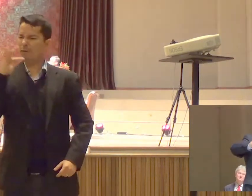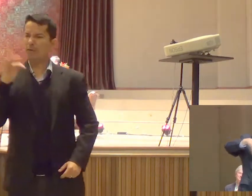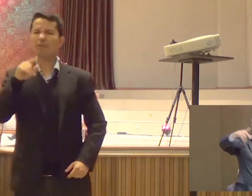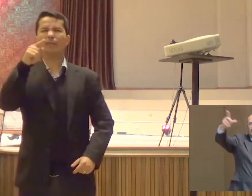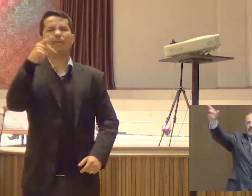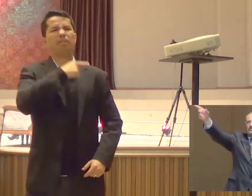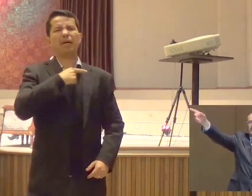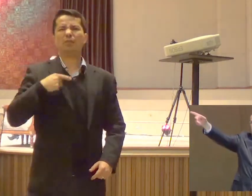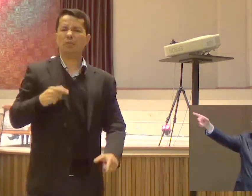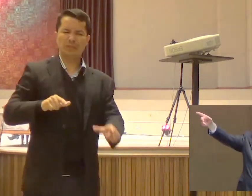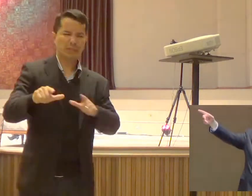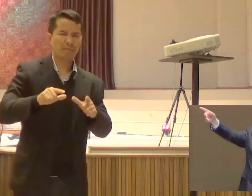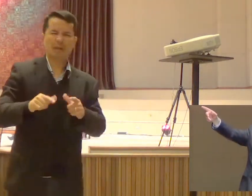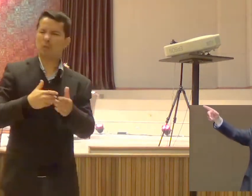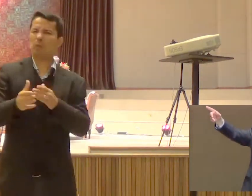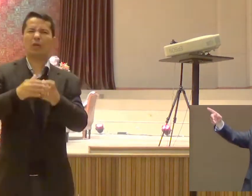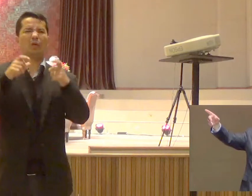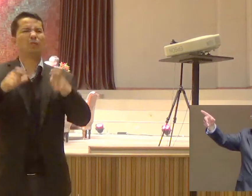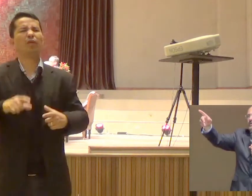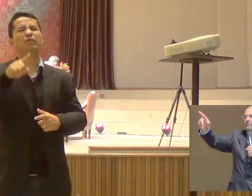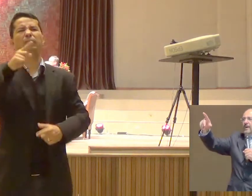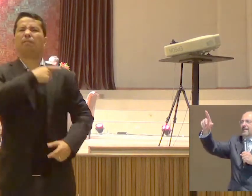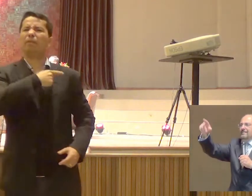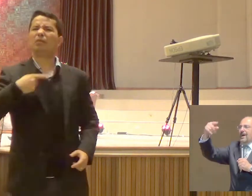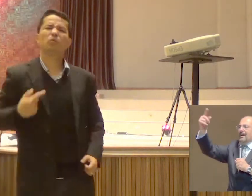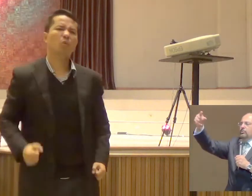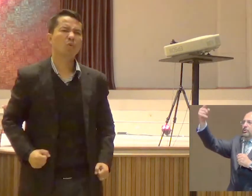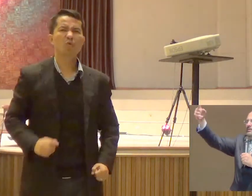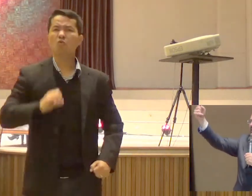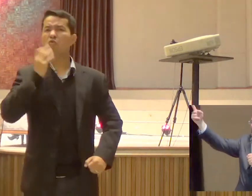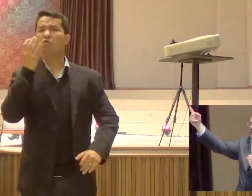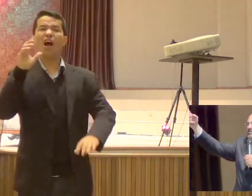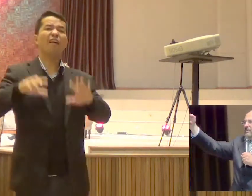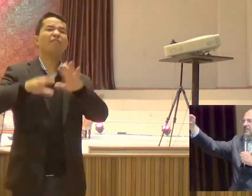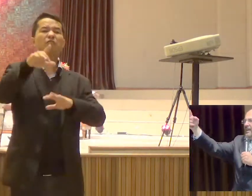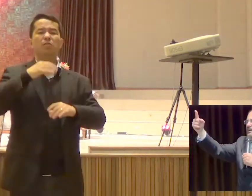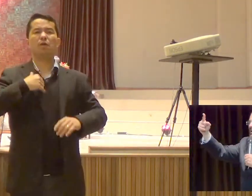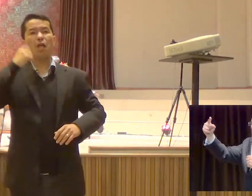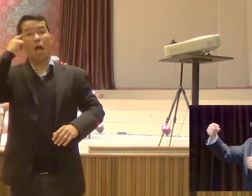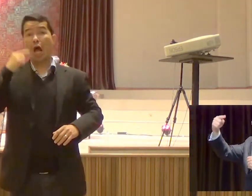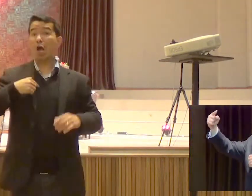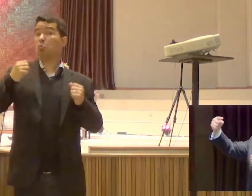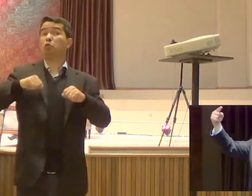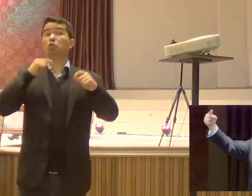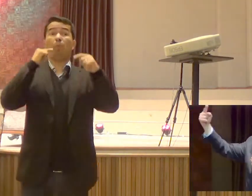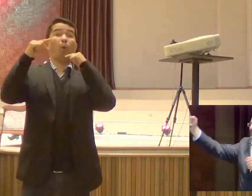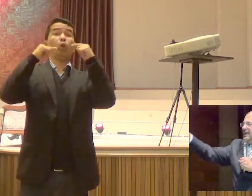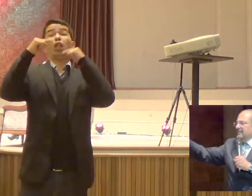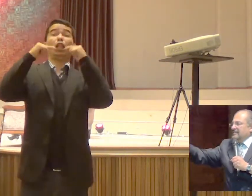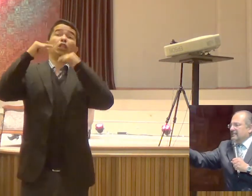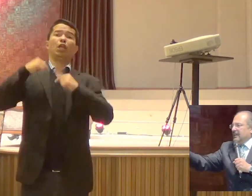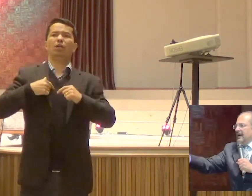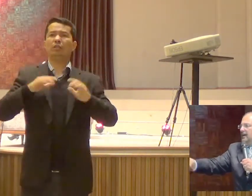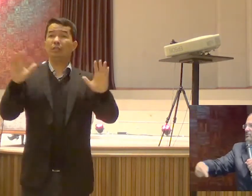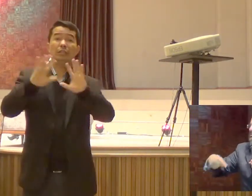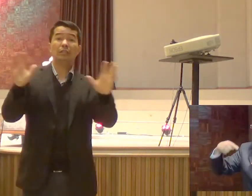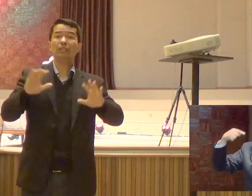Mas não é Se candidatando A um cargo político Que vai lhe dar Autoridade nessa terra O que vai lhe dar Autoridade nessa terra É o seu